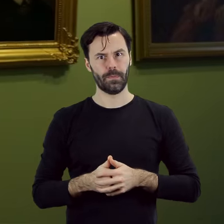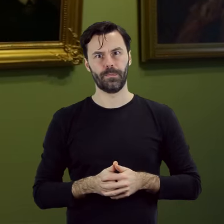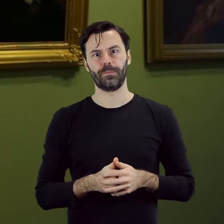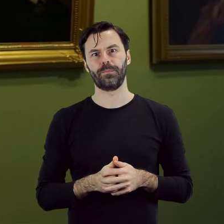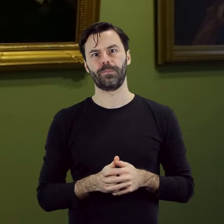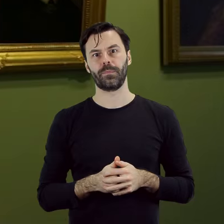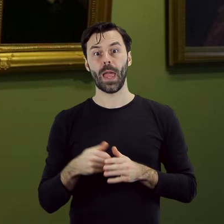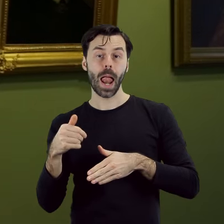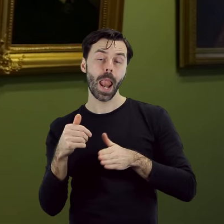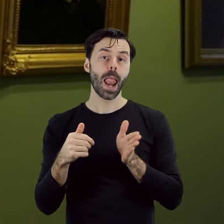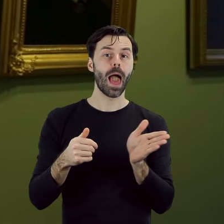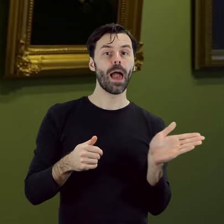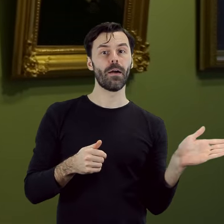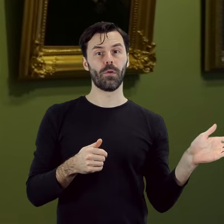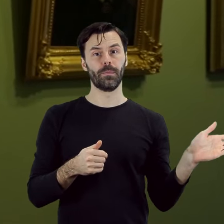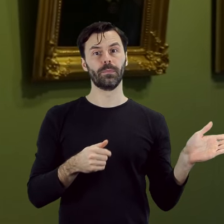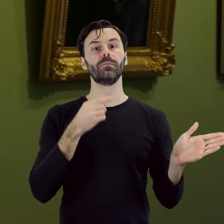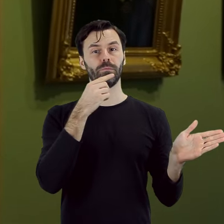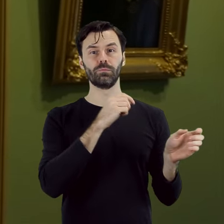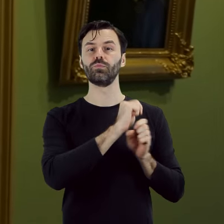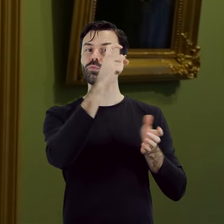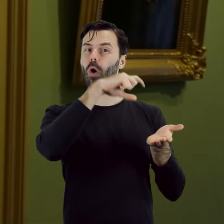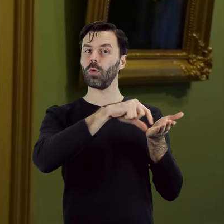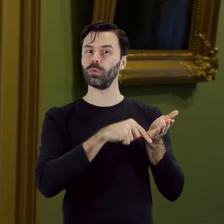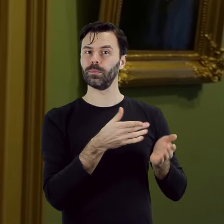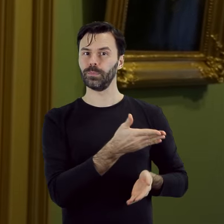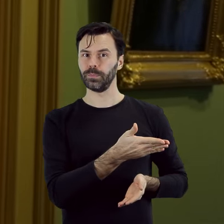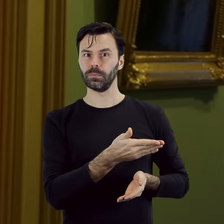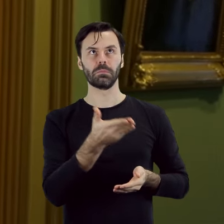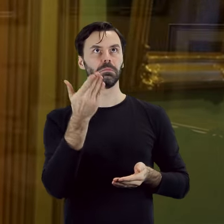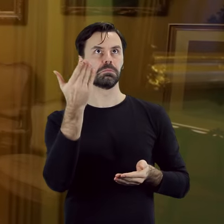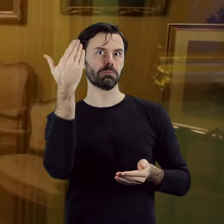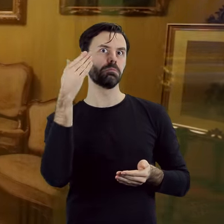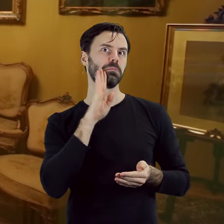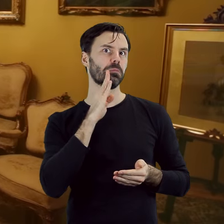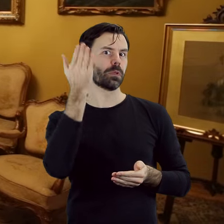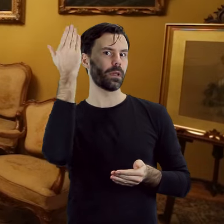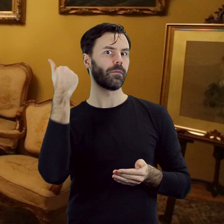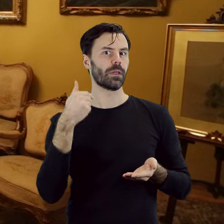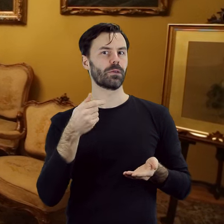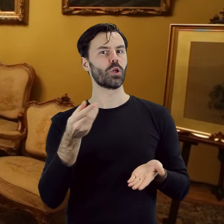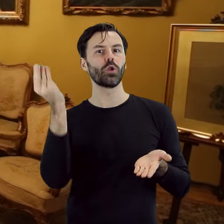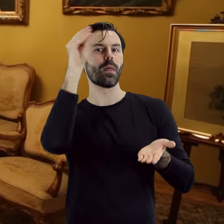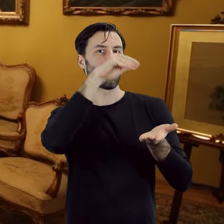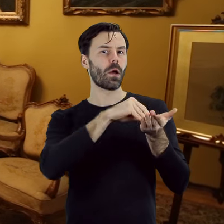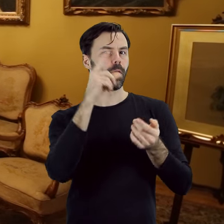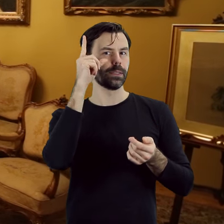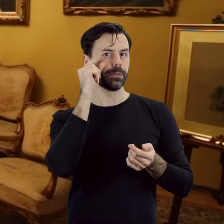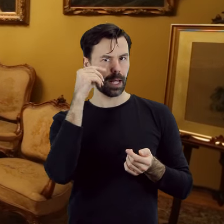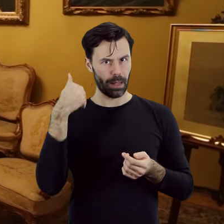Na lewo od buduaru znajduje się pokój, który pierwotnie mógł pełnić funkcję dodatkowej sypialni lub